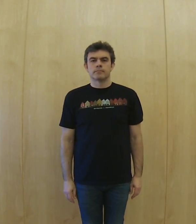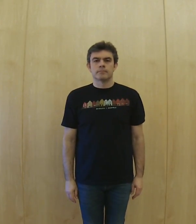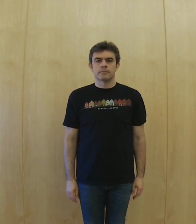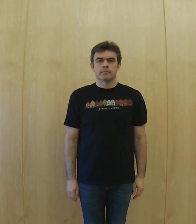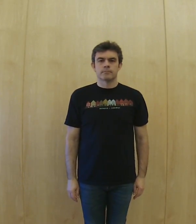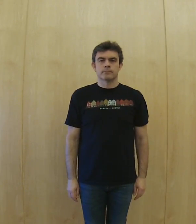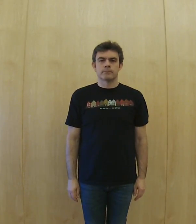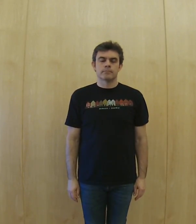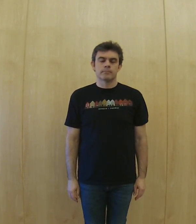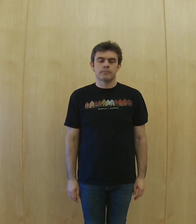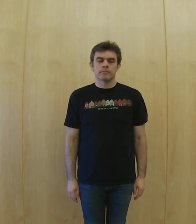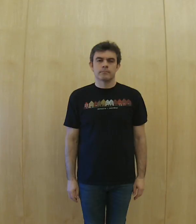over the top,